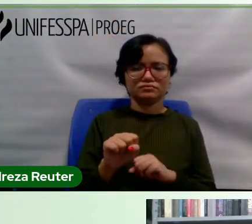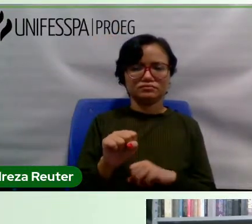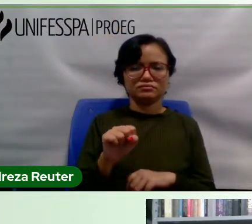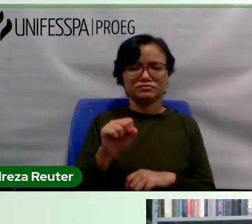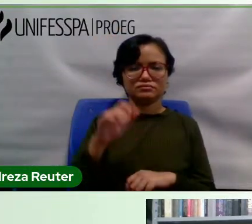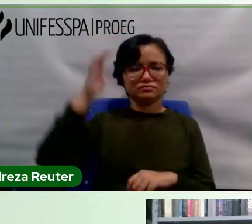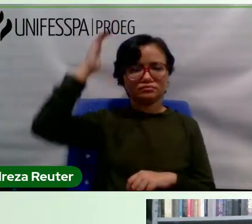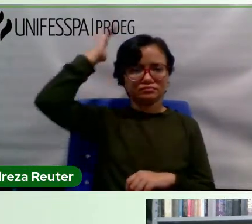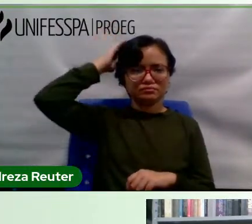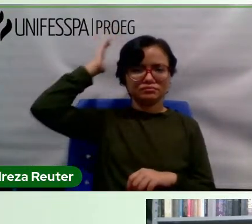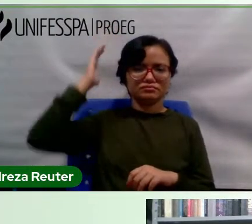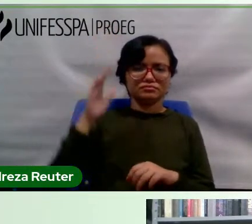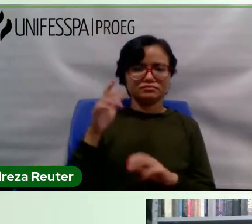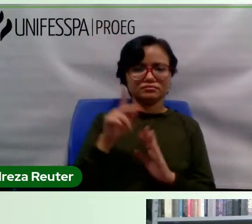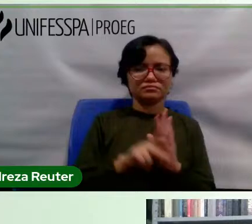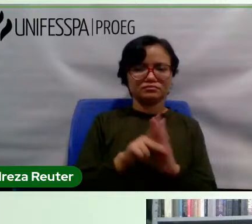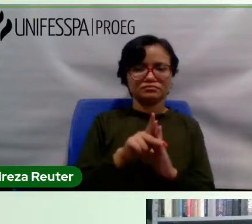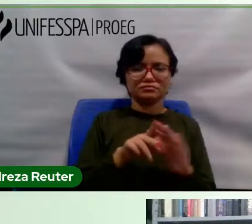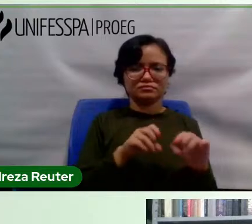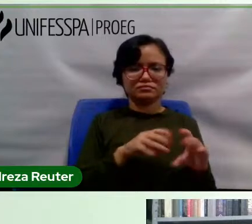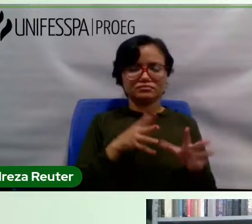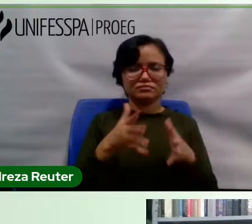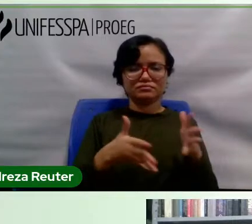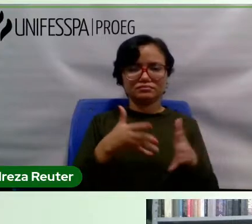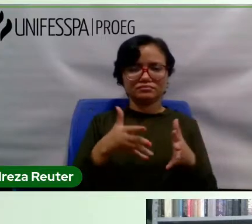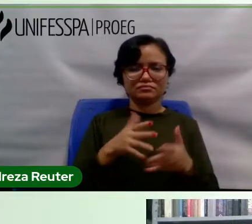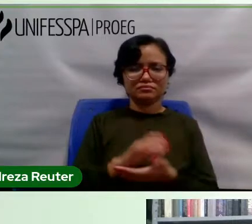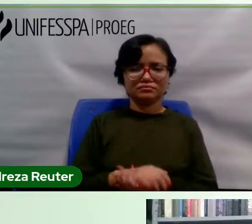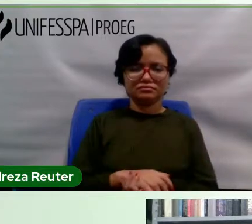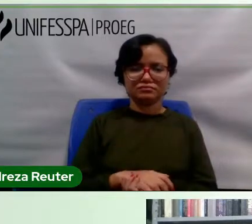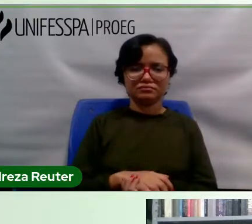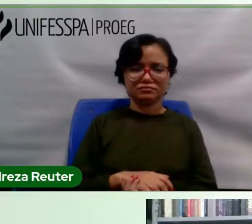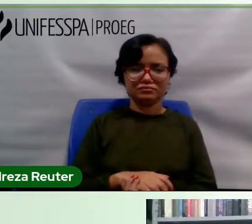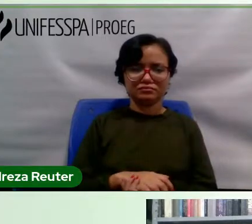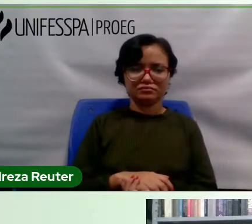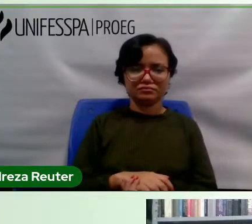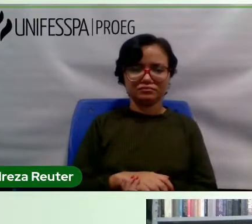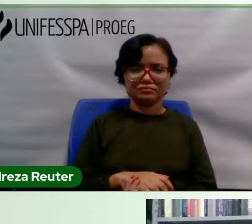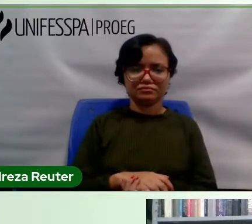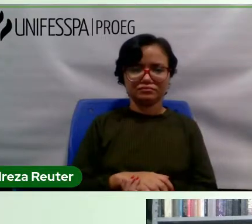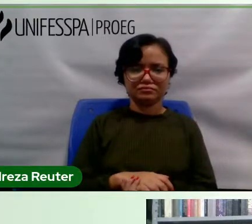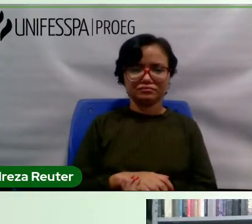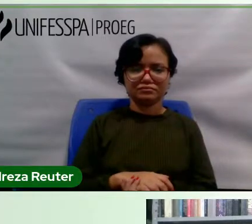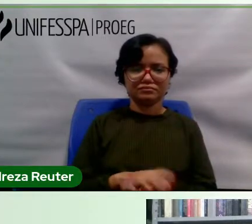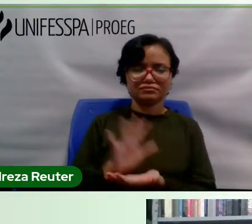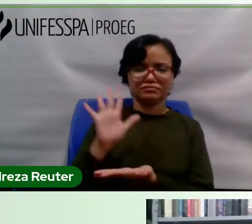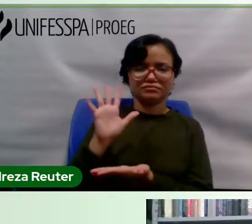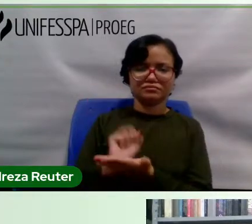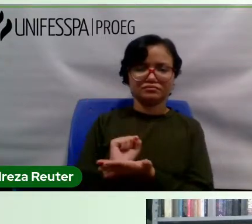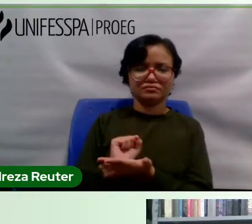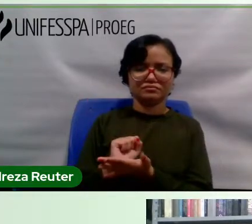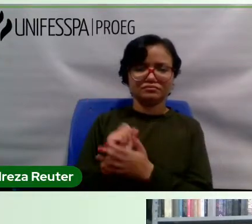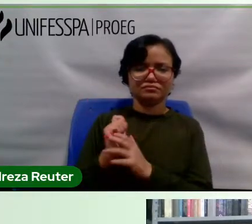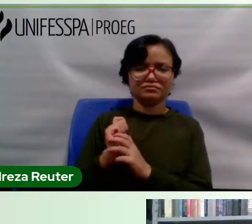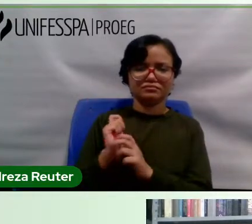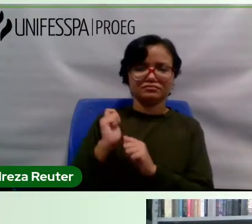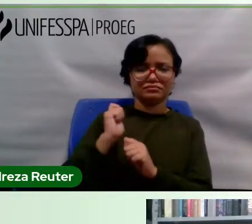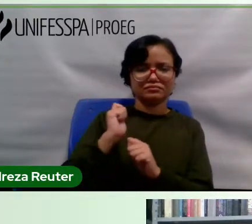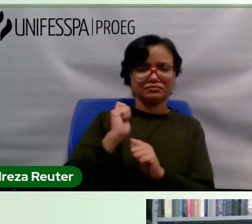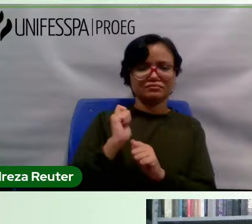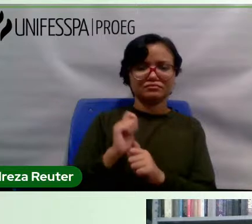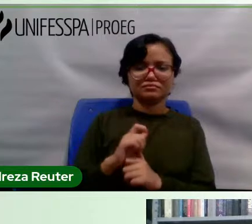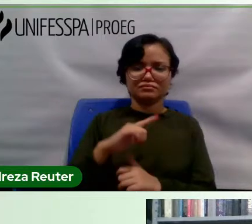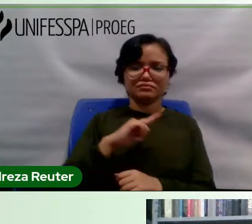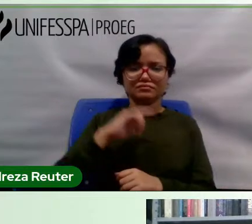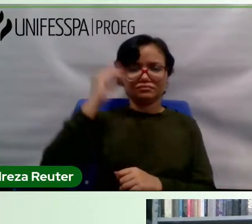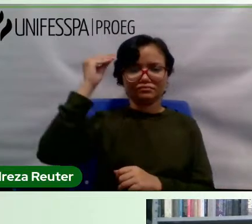projetos Educando em Libras e Aplicativo do Ciro de Nazaré. Tem ampla experiência nas áreas de história social